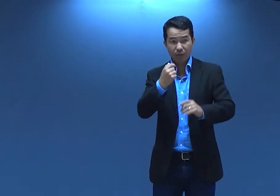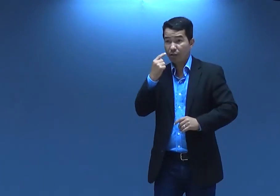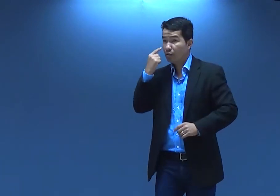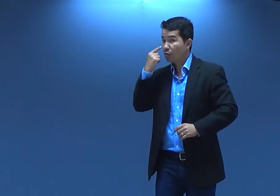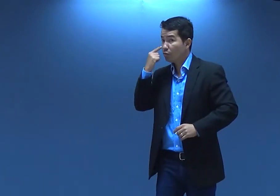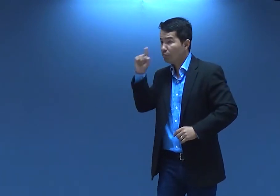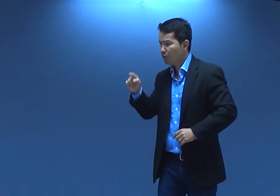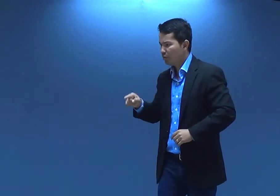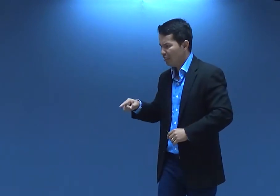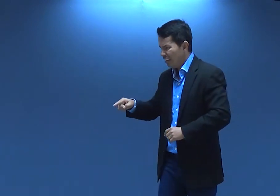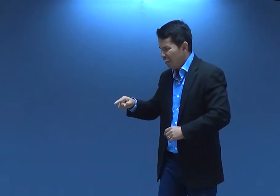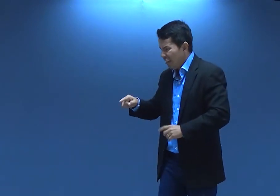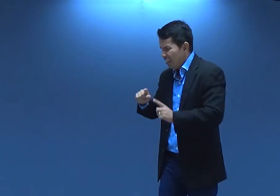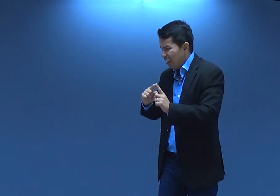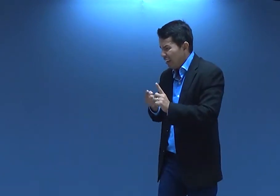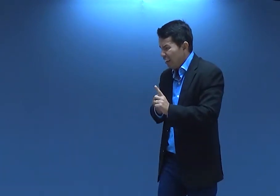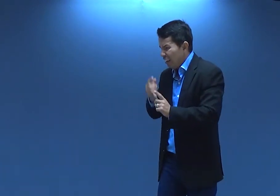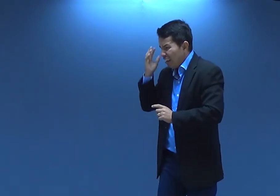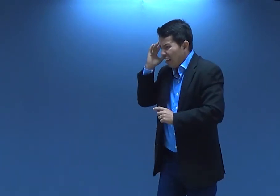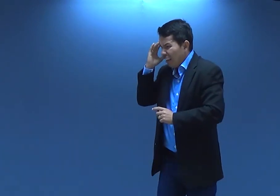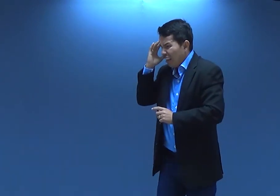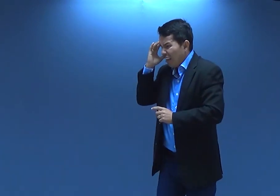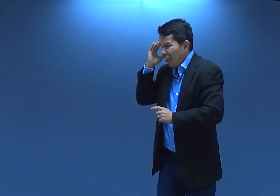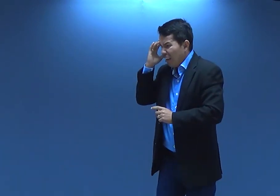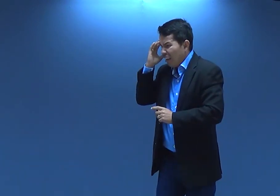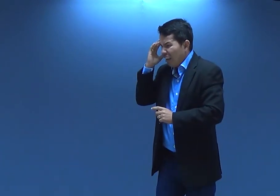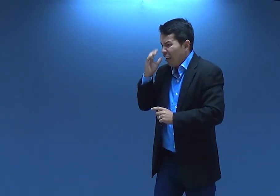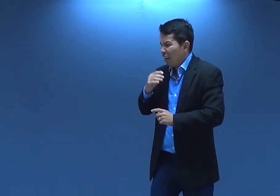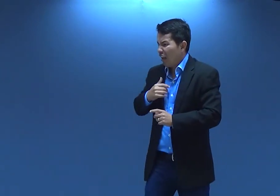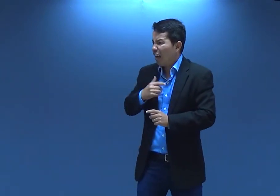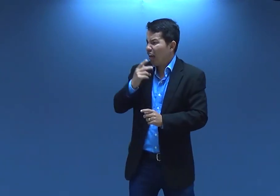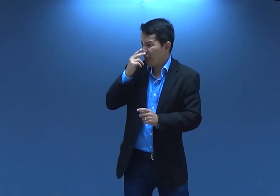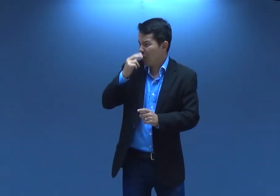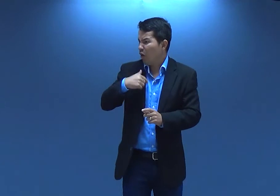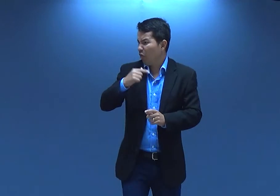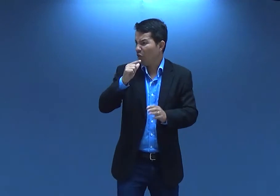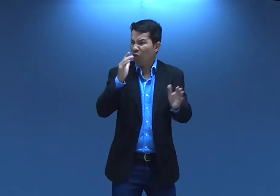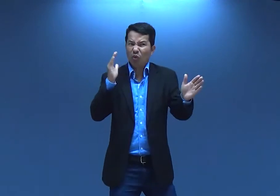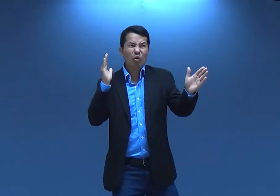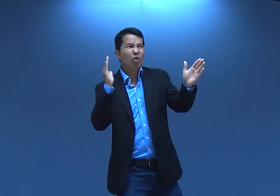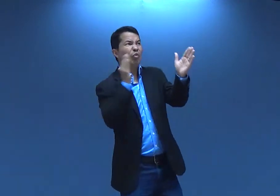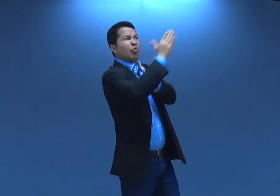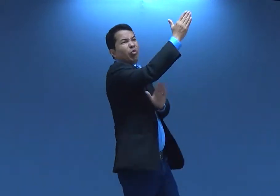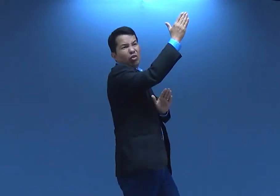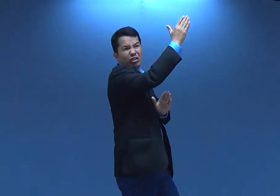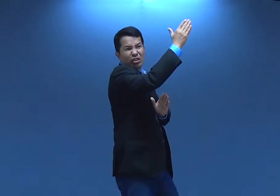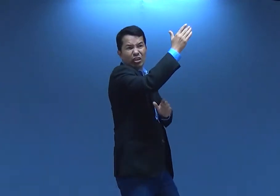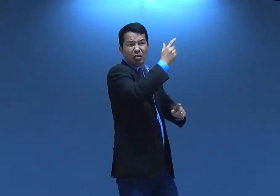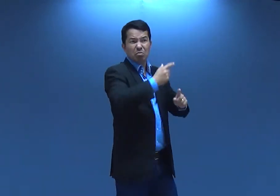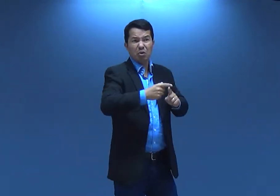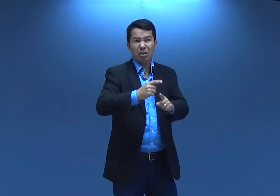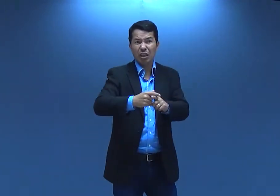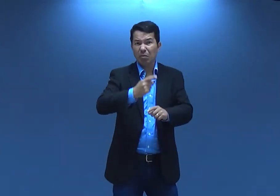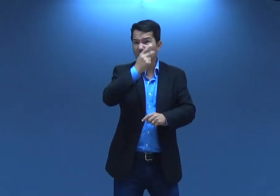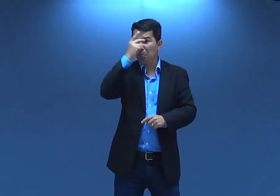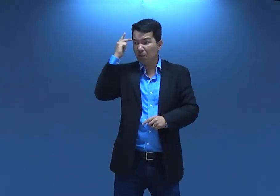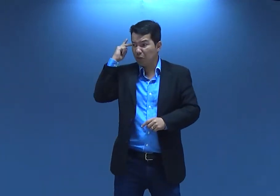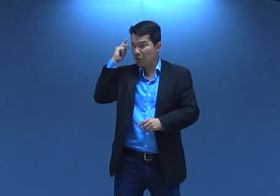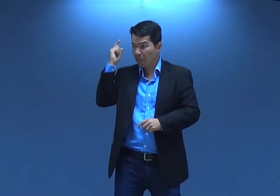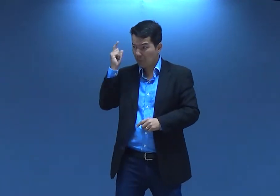José. Ele descobriu ali. Ai, ela tá grávida. É. Eu acho que eu vou é fugir. Né? Porque o